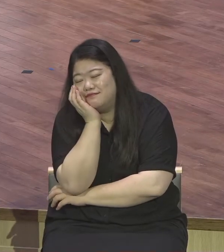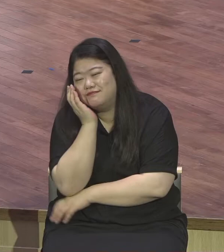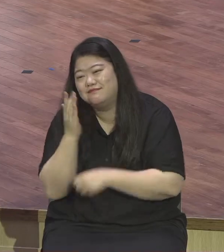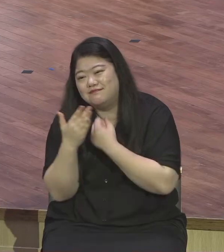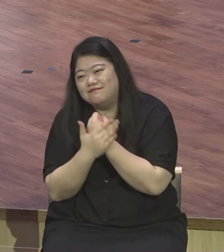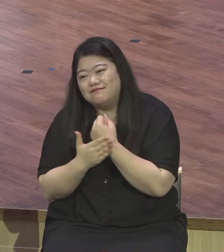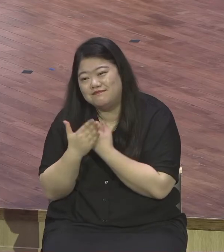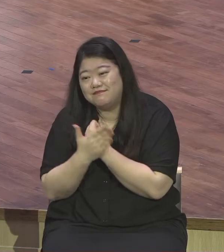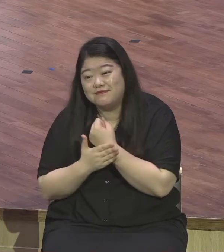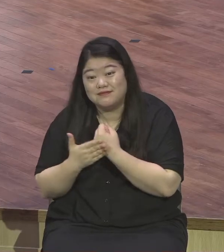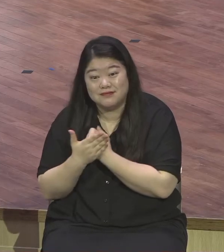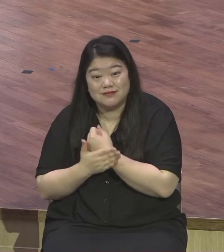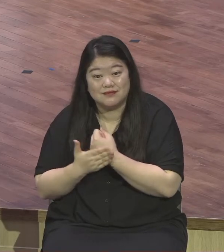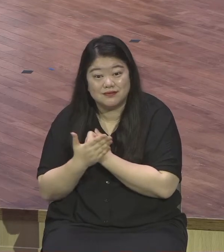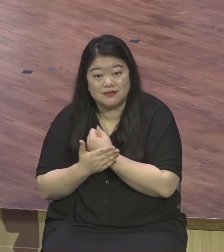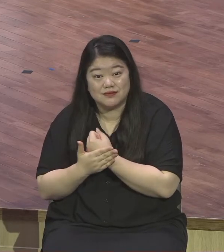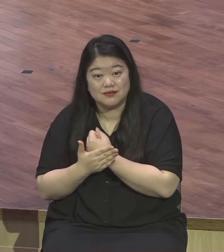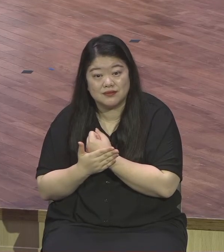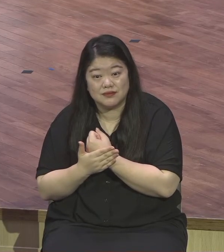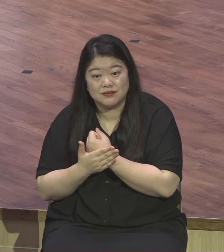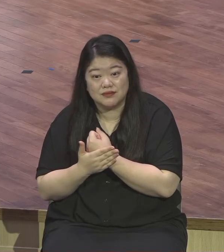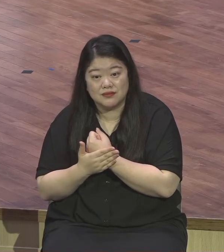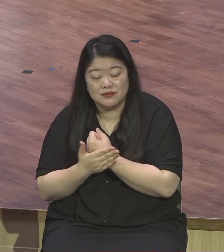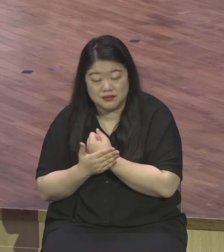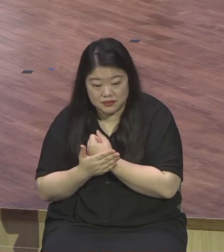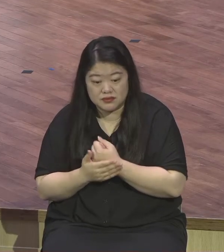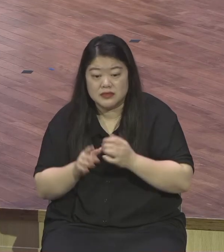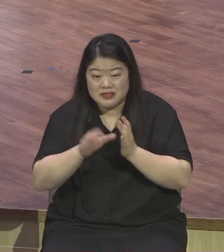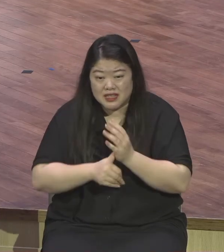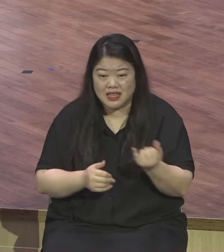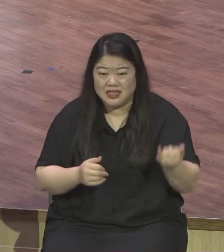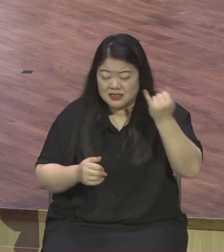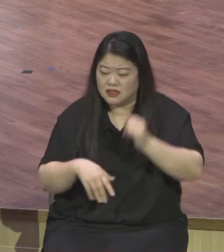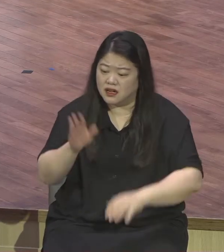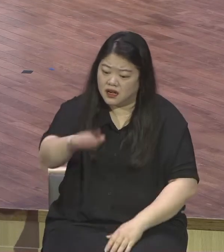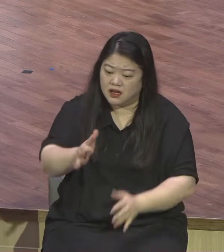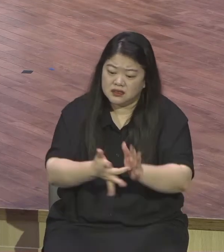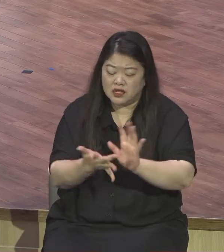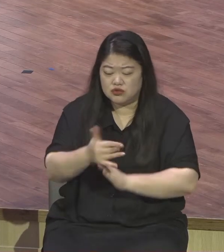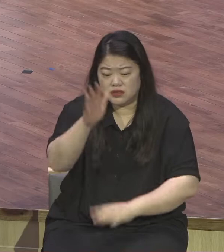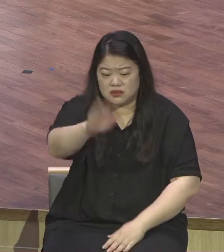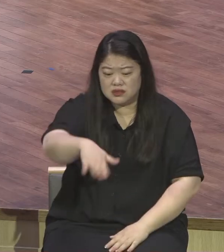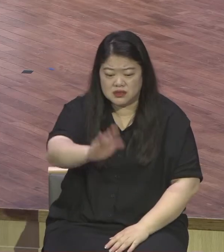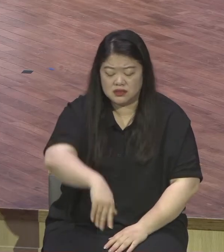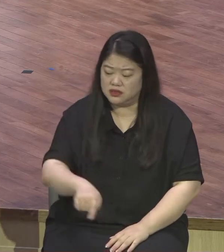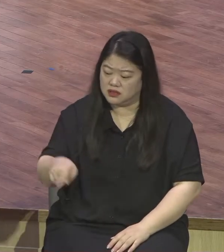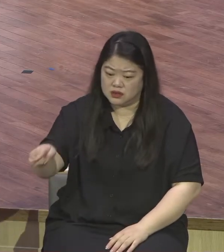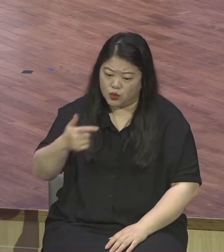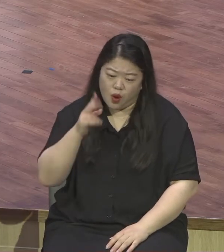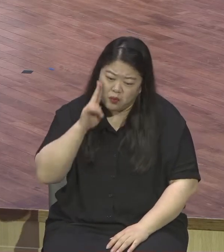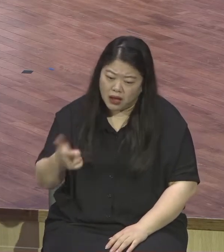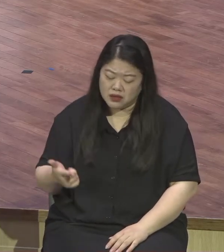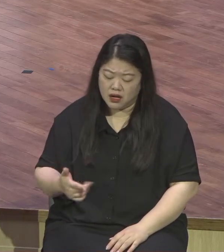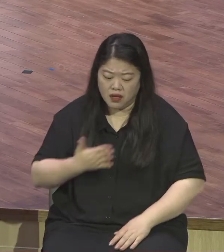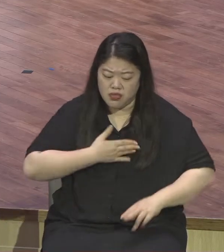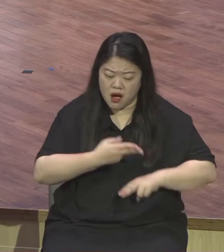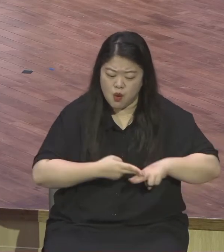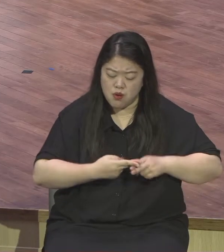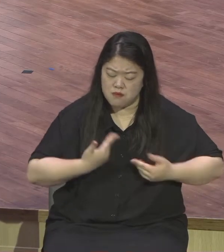언니가 저 좀 보내가 심부름 좀 새겨달라고 말하다가 부탁할 정도로 말씀만 사모해요 그 말씀을